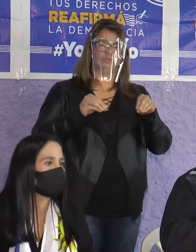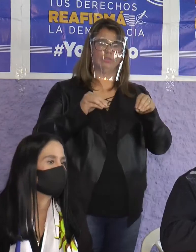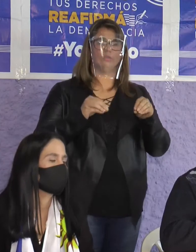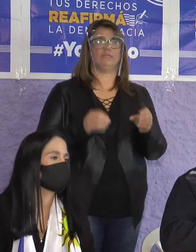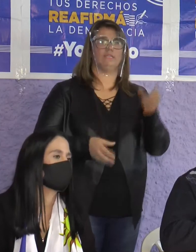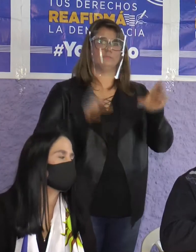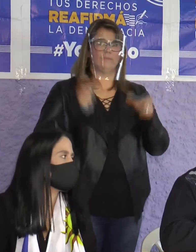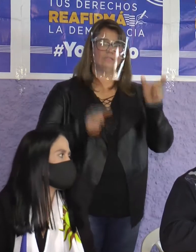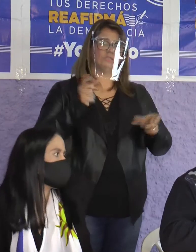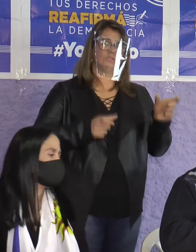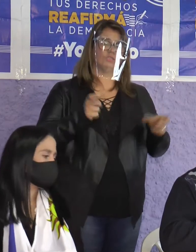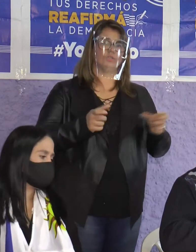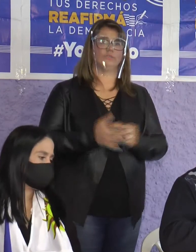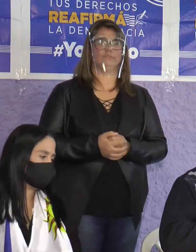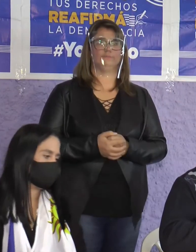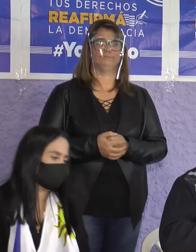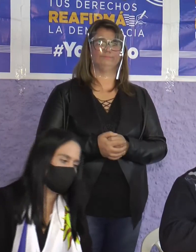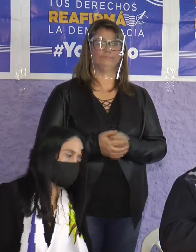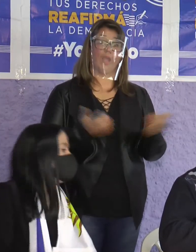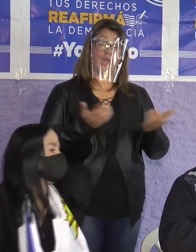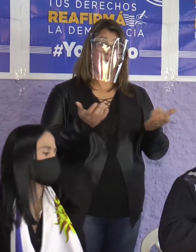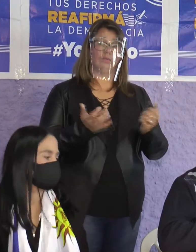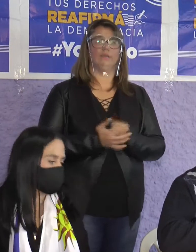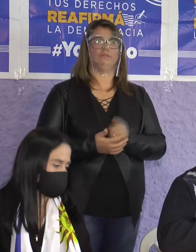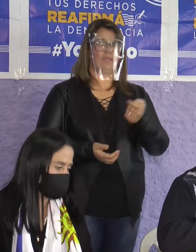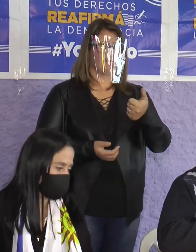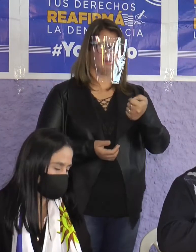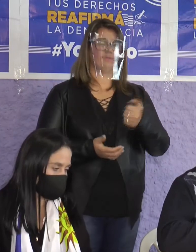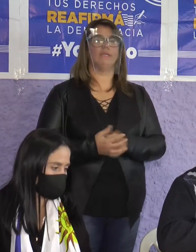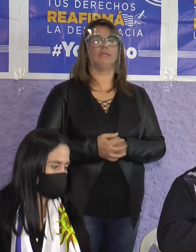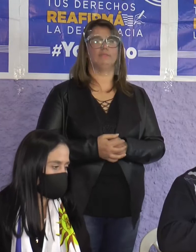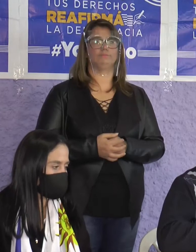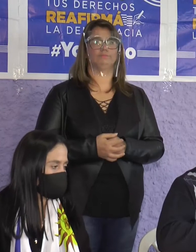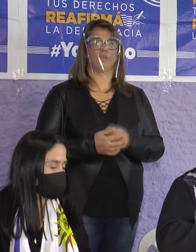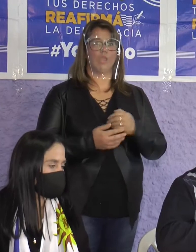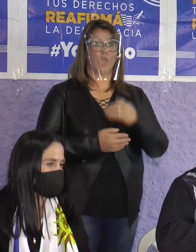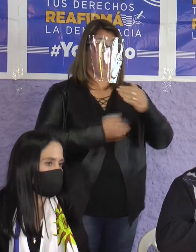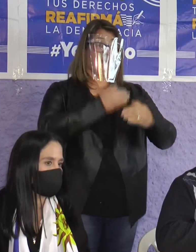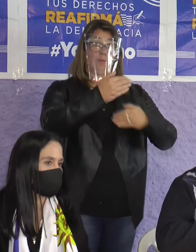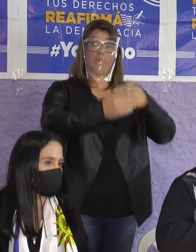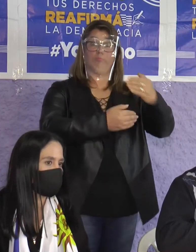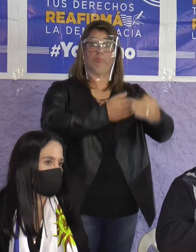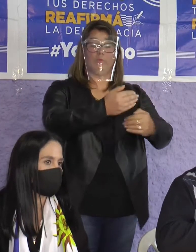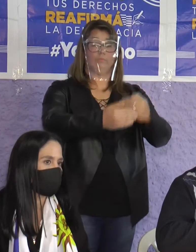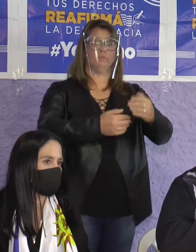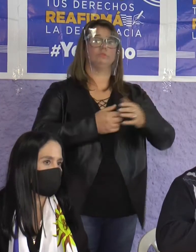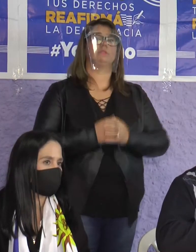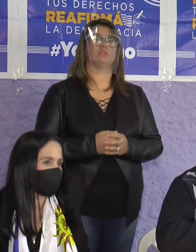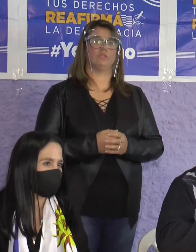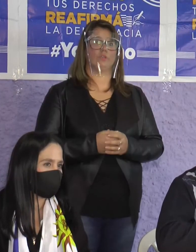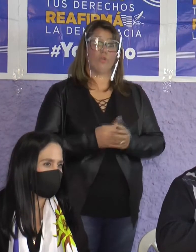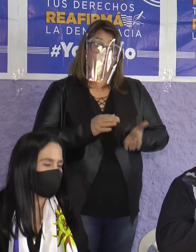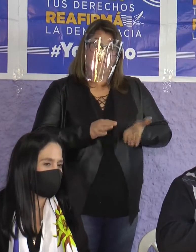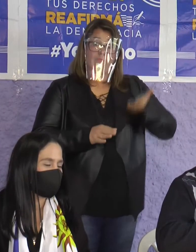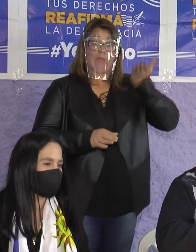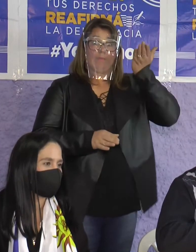significativo que en este departamento de Rivera hubiéramos alcanzado un número tan expresivo de